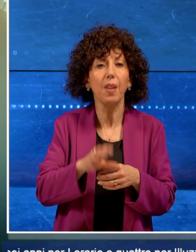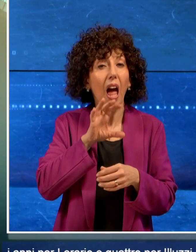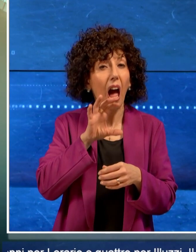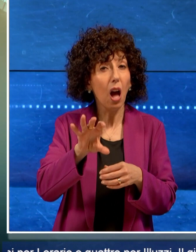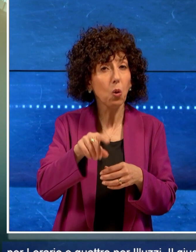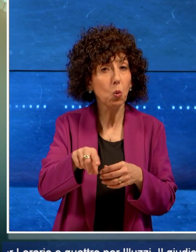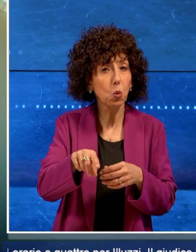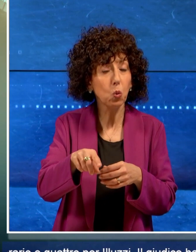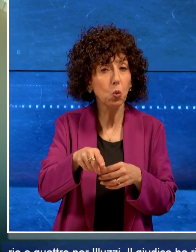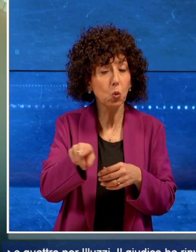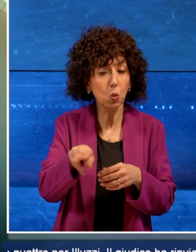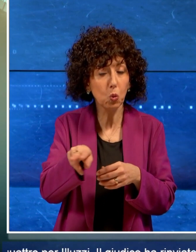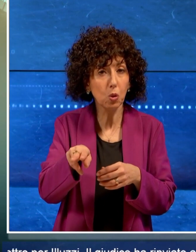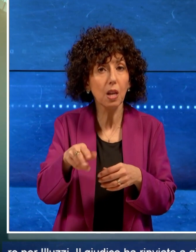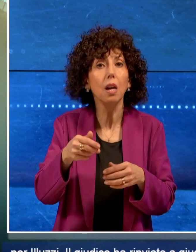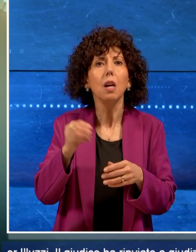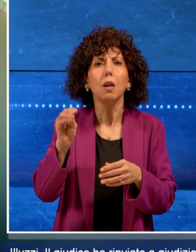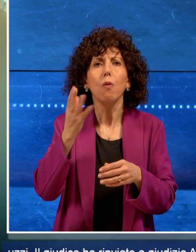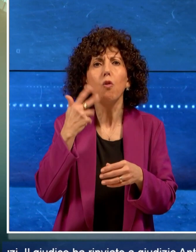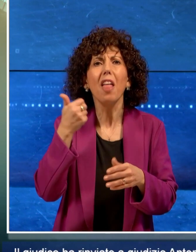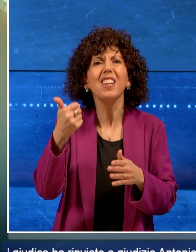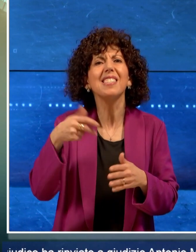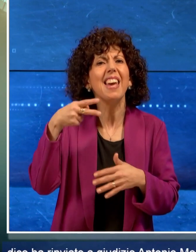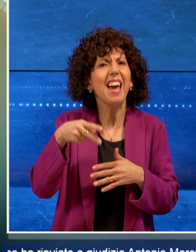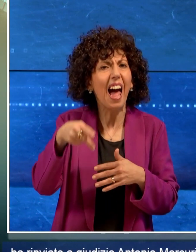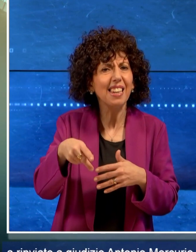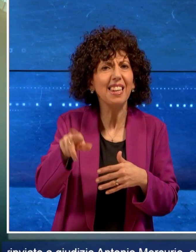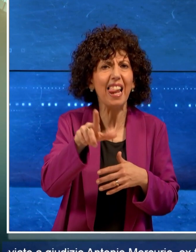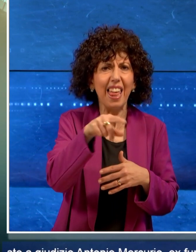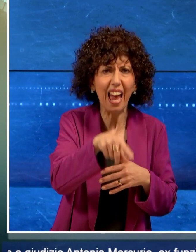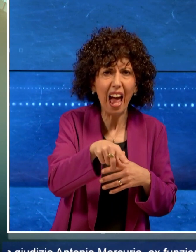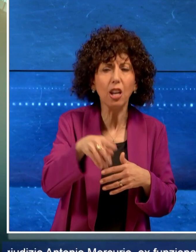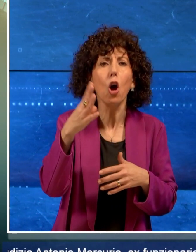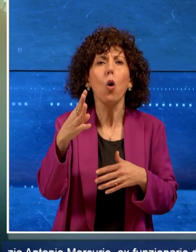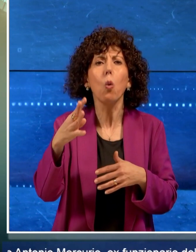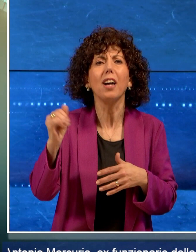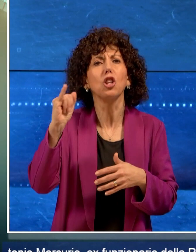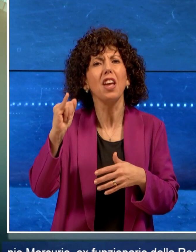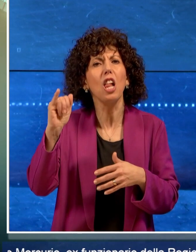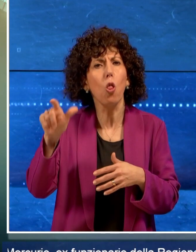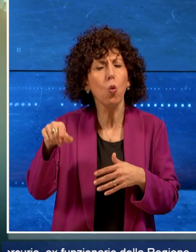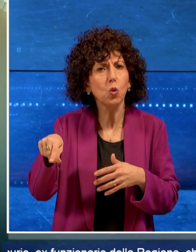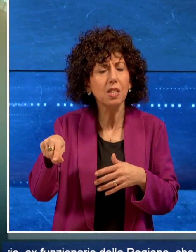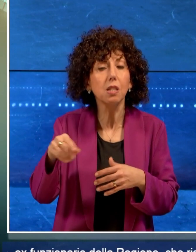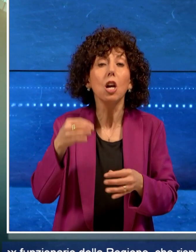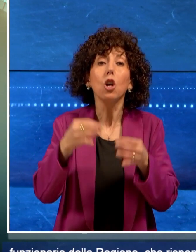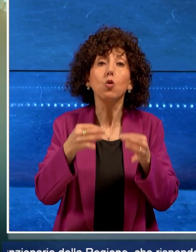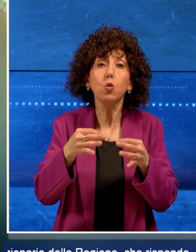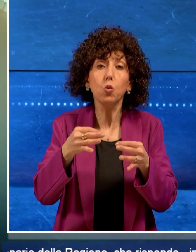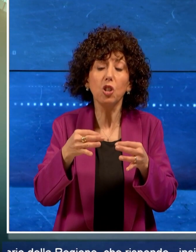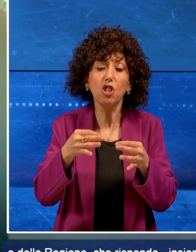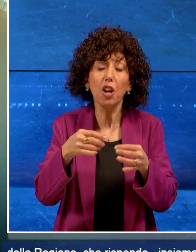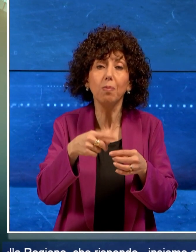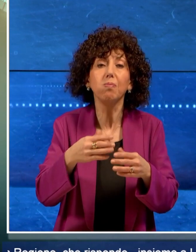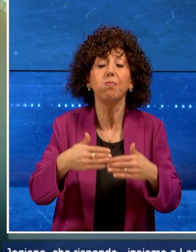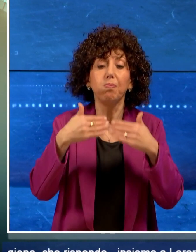accusa aveva chiesto 6 anni per l'erario e 4 per Illuzzi. Il giudice ha rinviato a